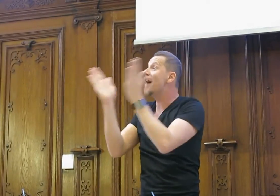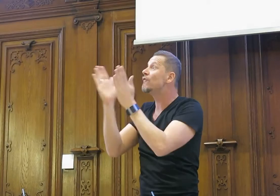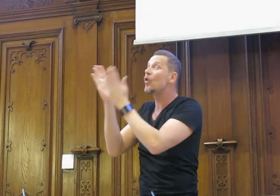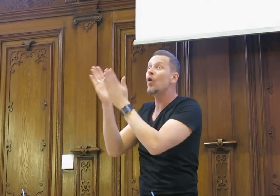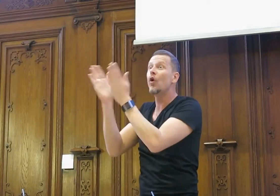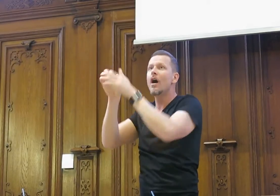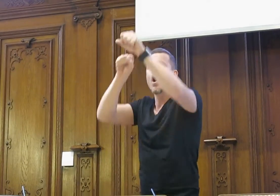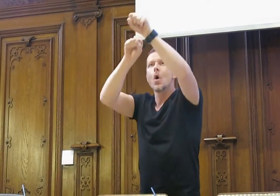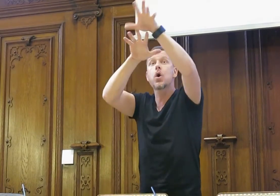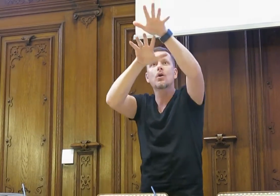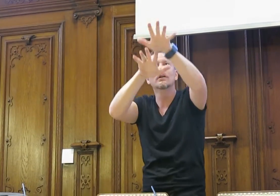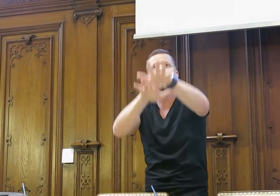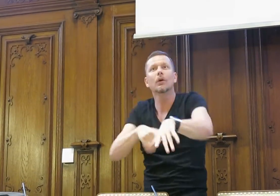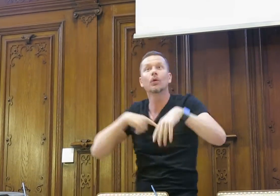Und alle... Und alle...